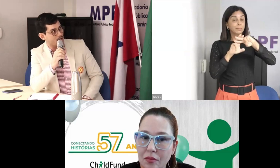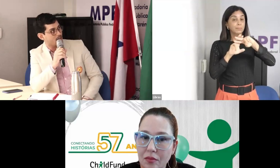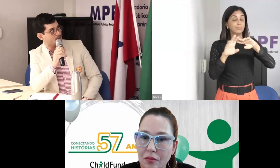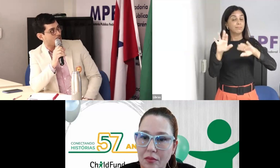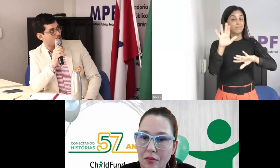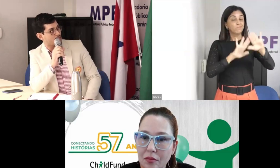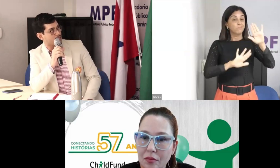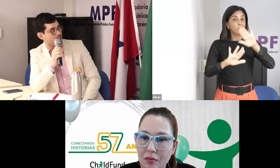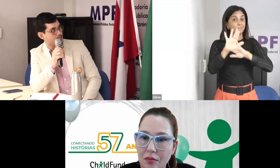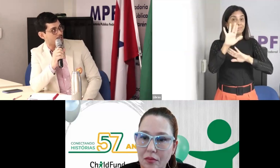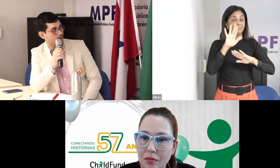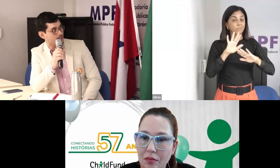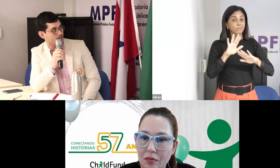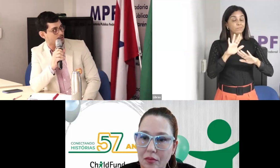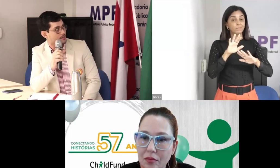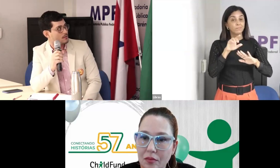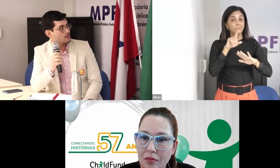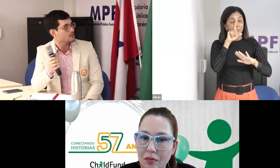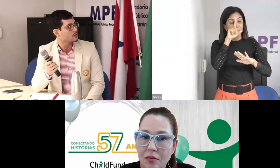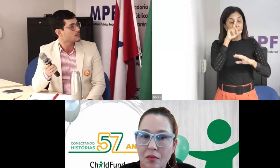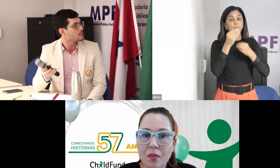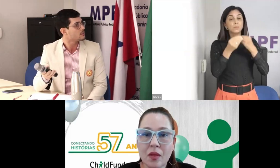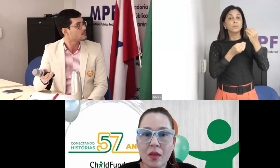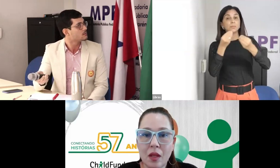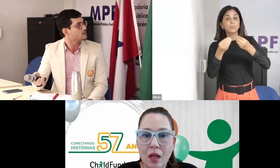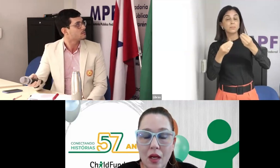especialmente nas fotos das crianças e adolescentes.